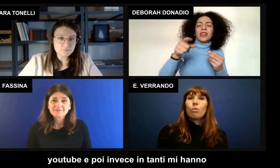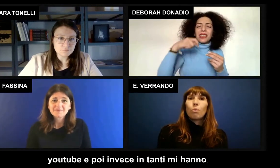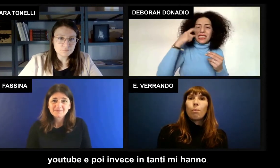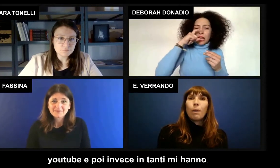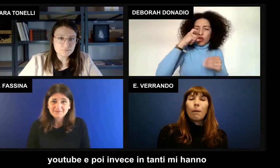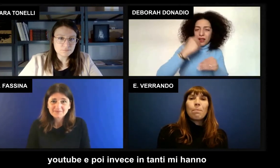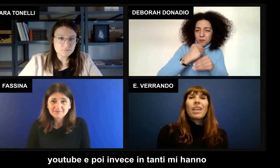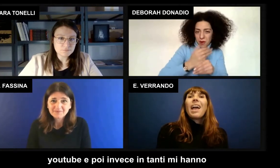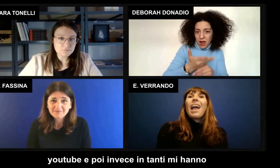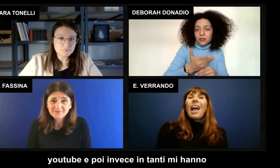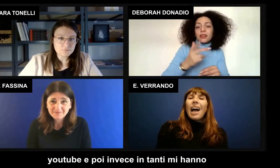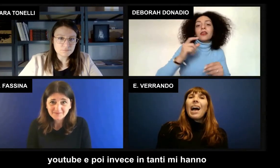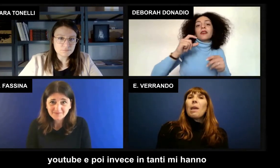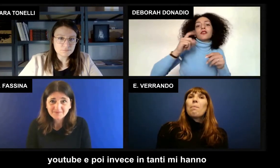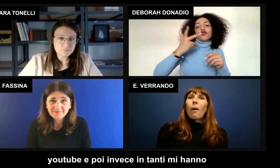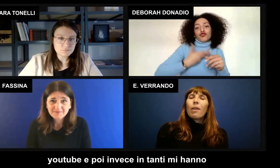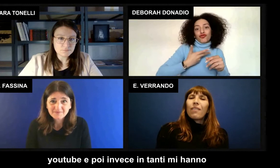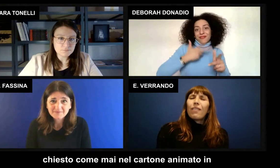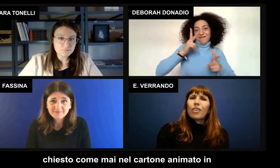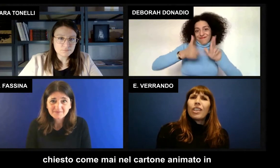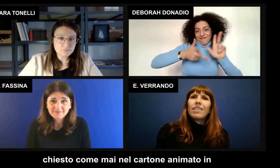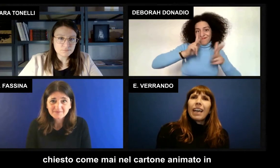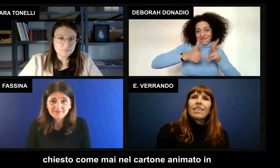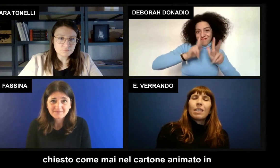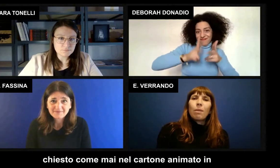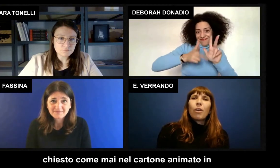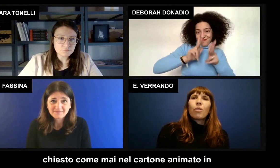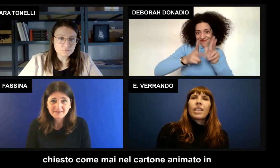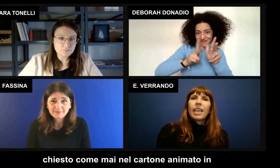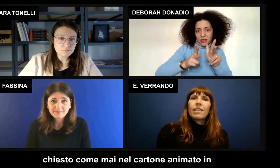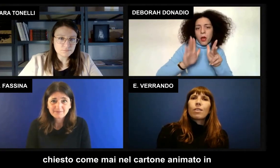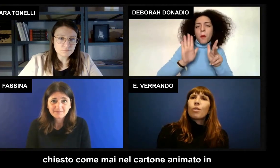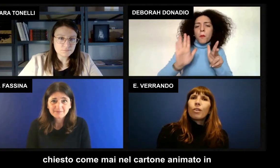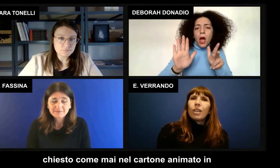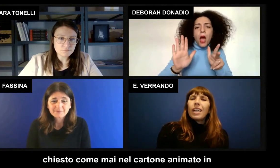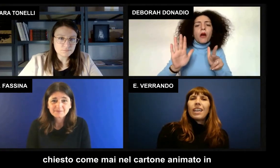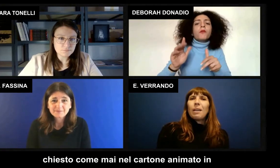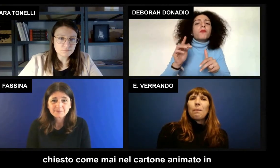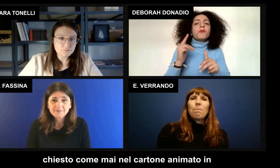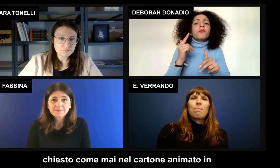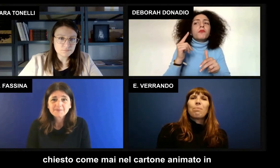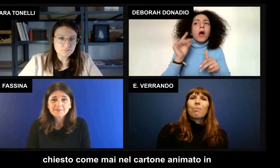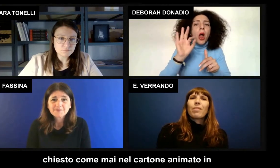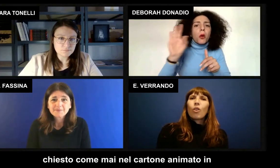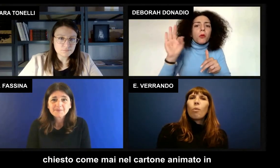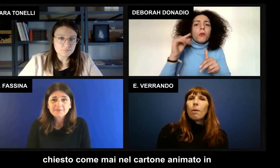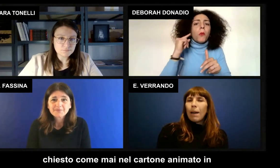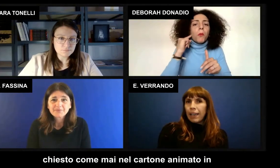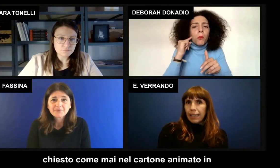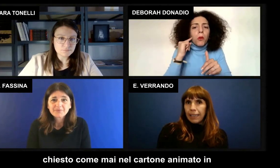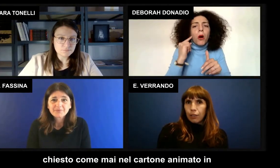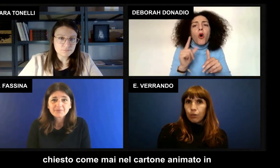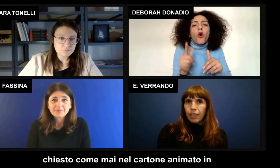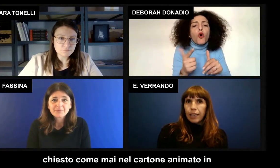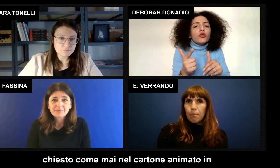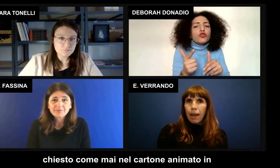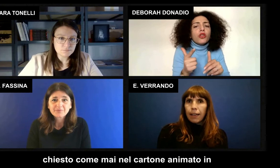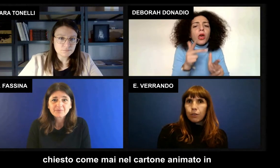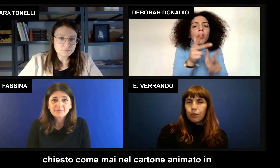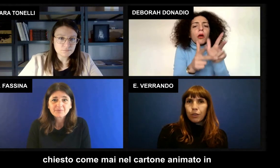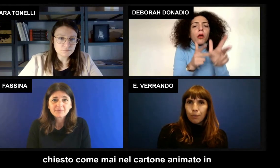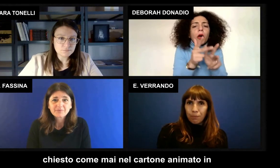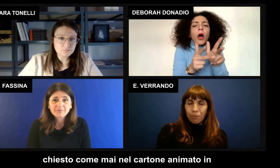su youtube e poi invece in tanti mi hanno chiesto come mai nel cartone